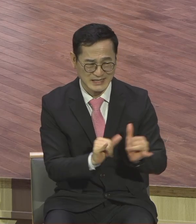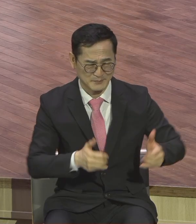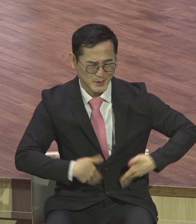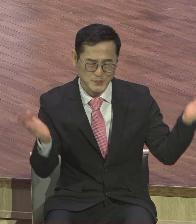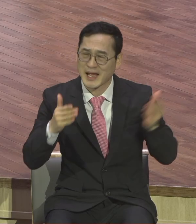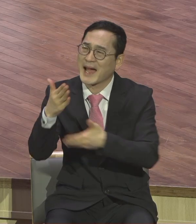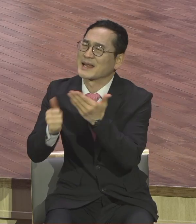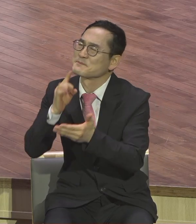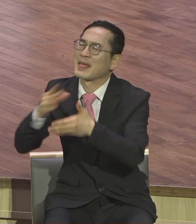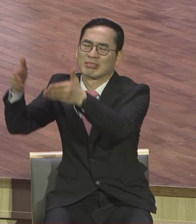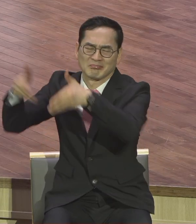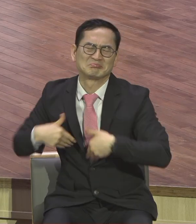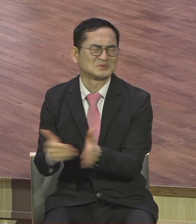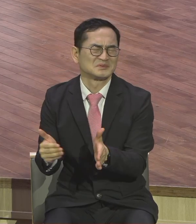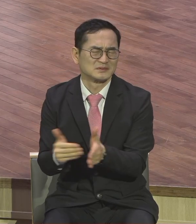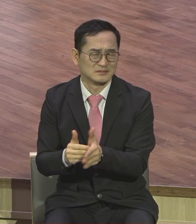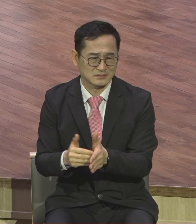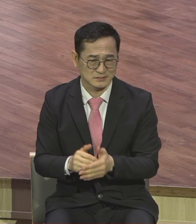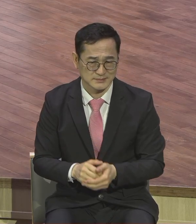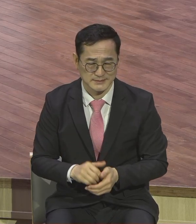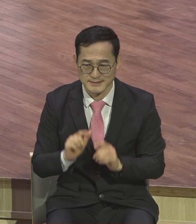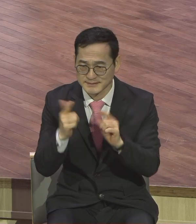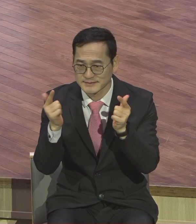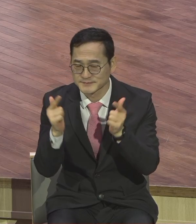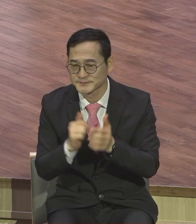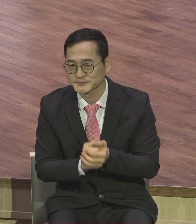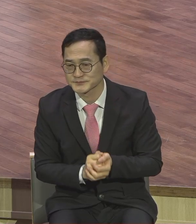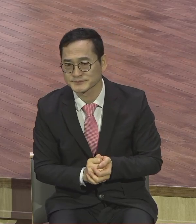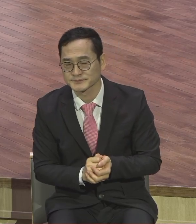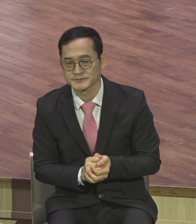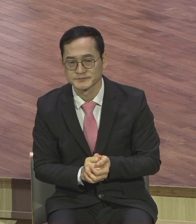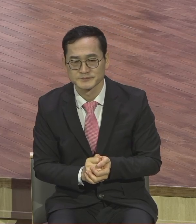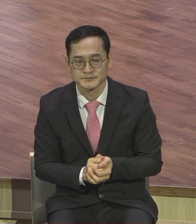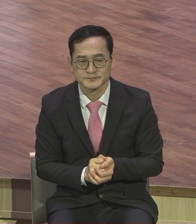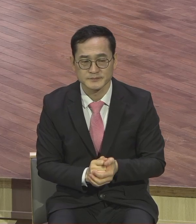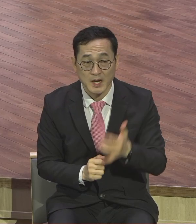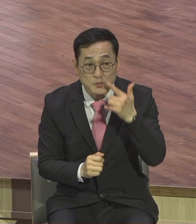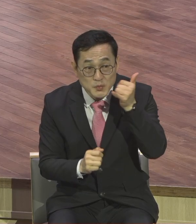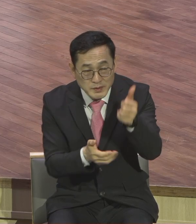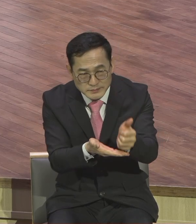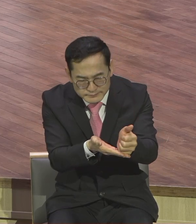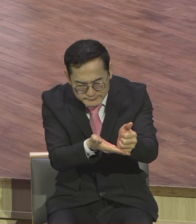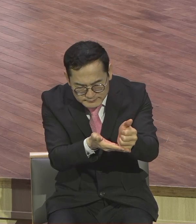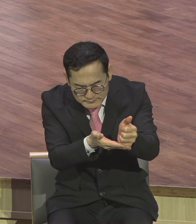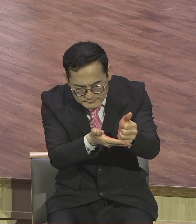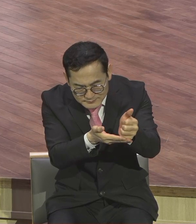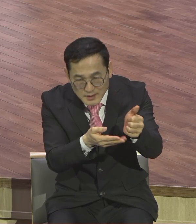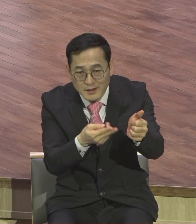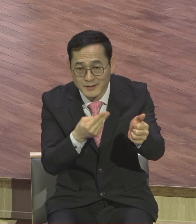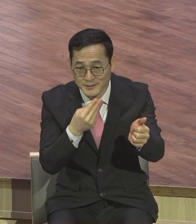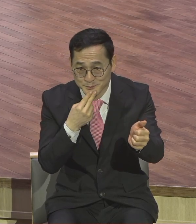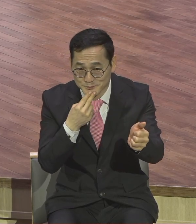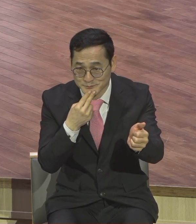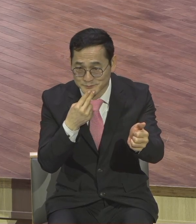눈에 보이는 부모를 공경하고 사랑하고 공경하지 않는 사람이 눈에